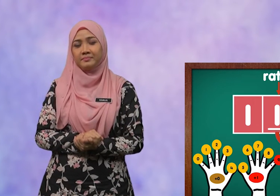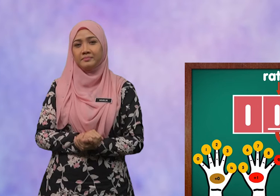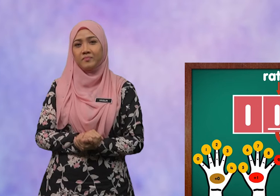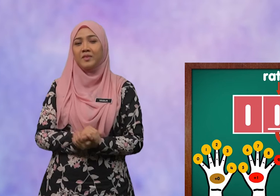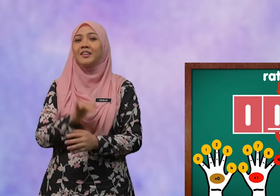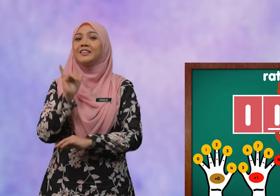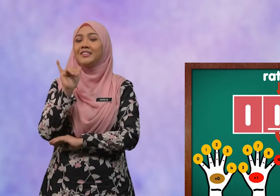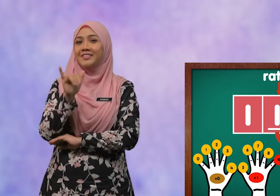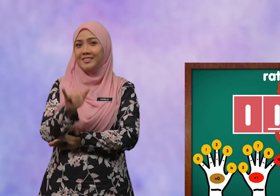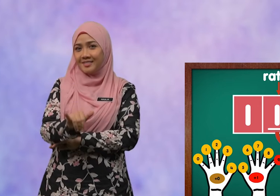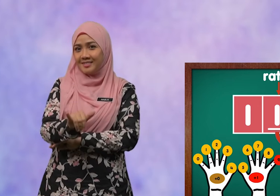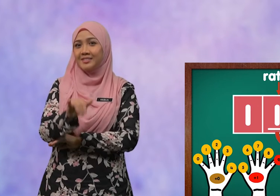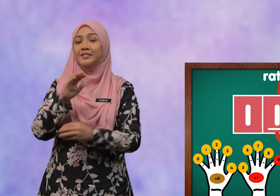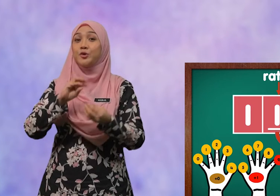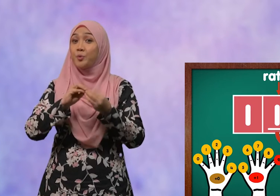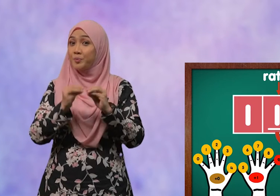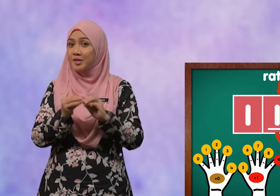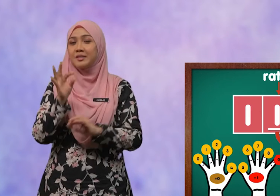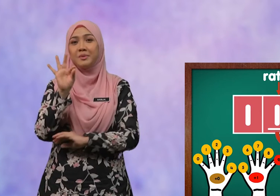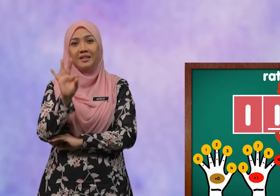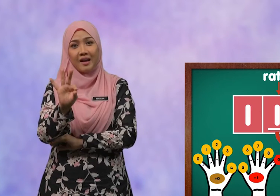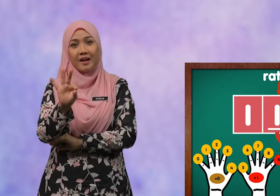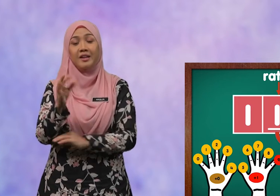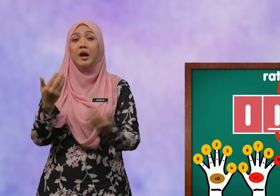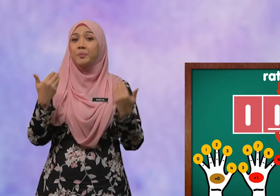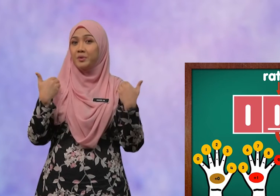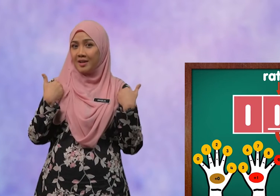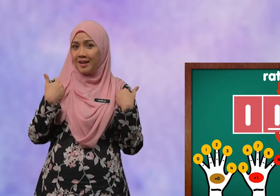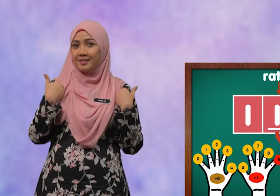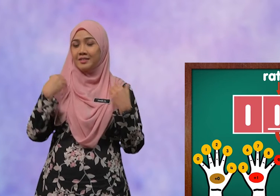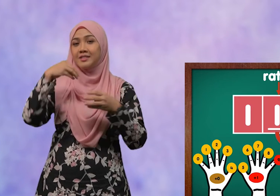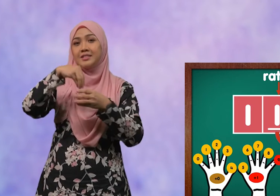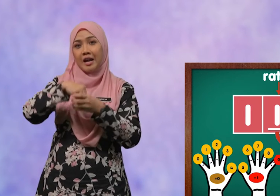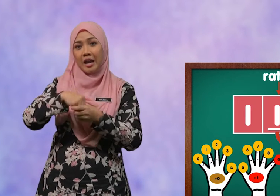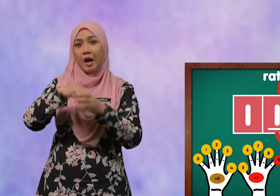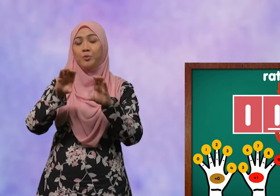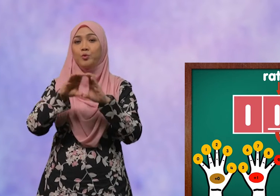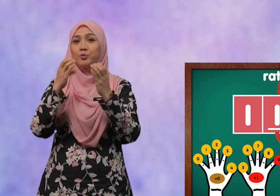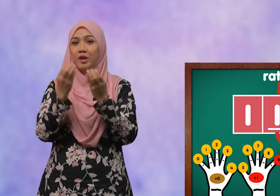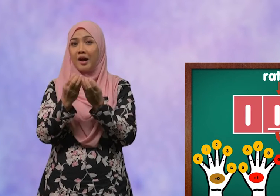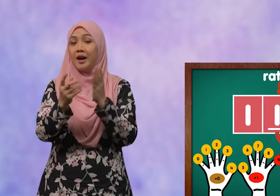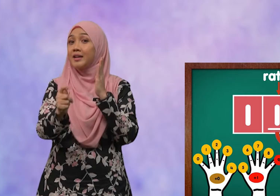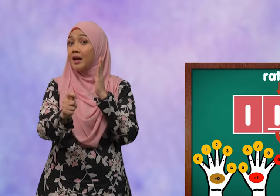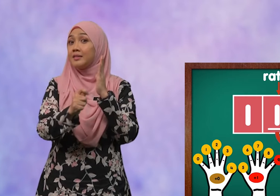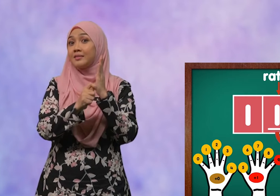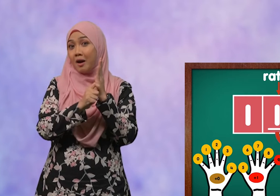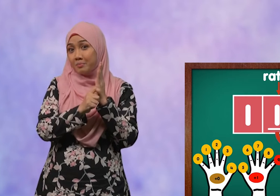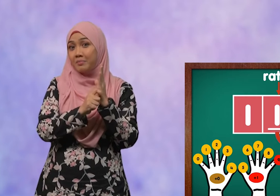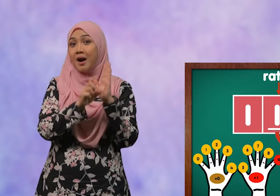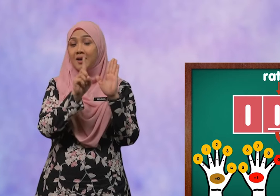Ya, nombor sembilan berada dalam kumpulan tambah